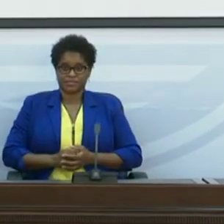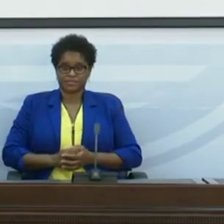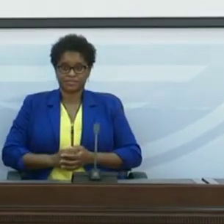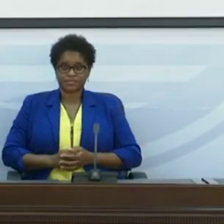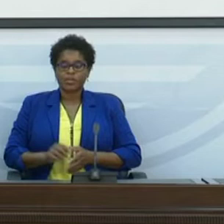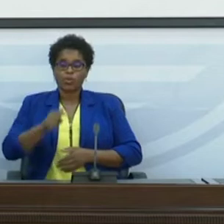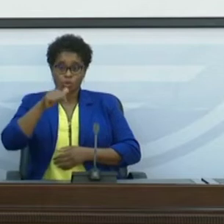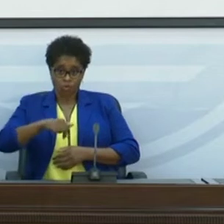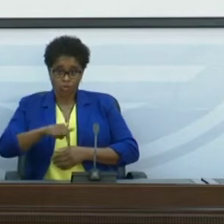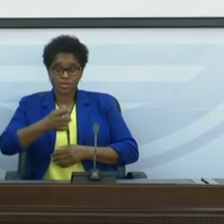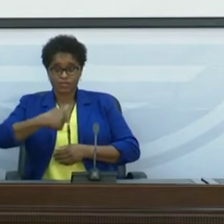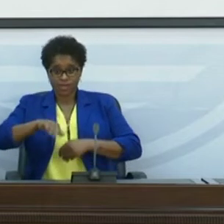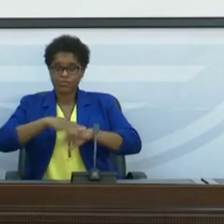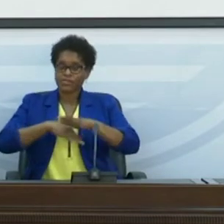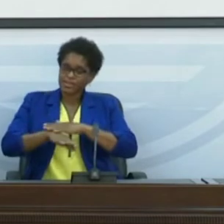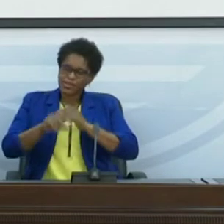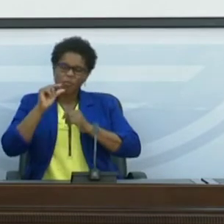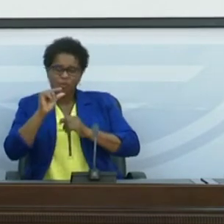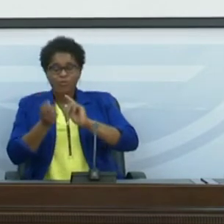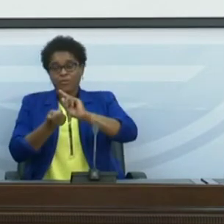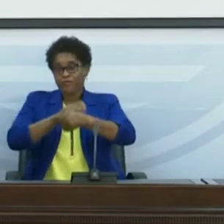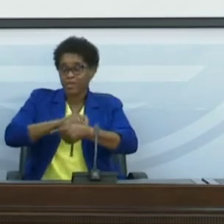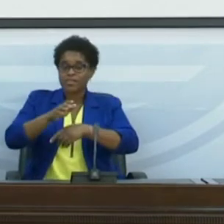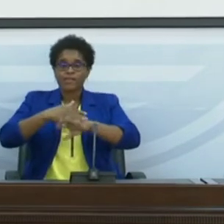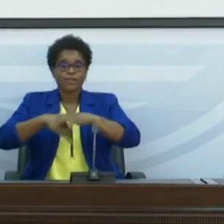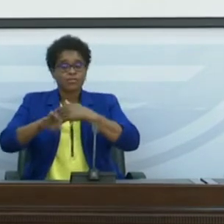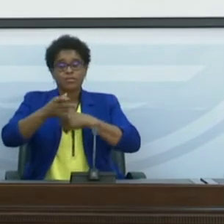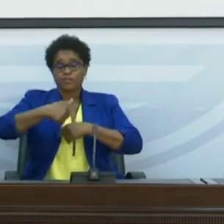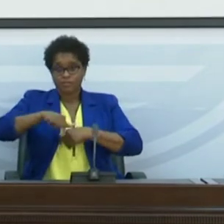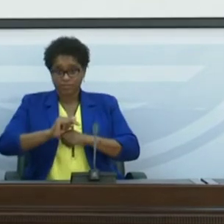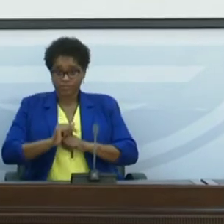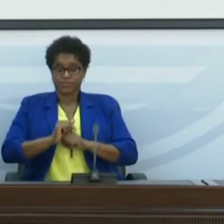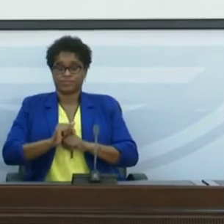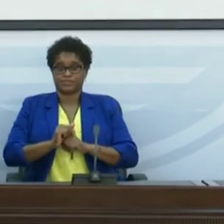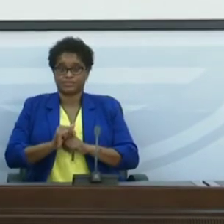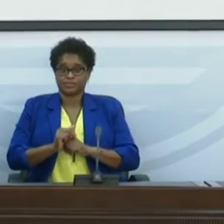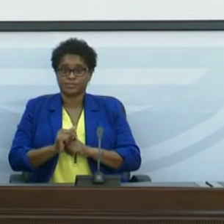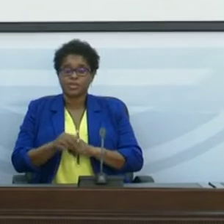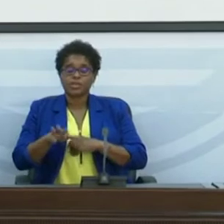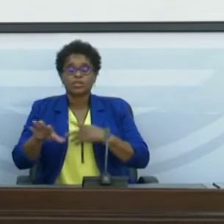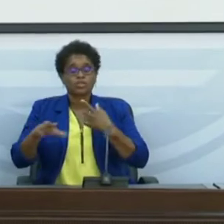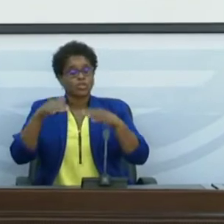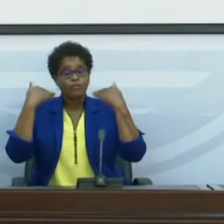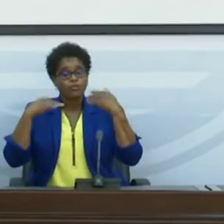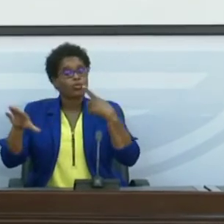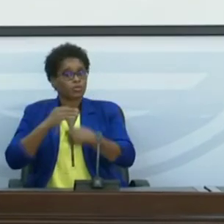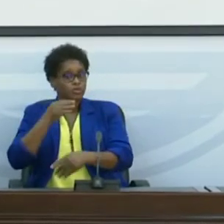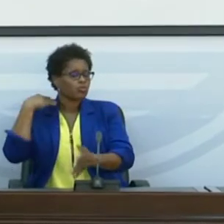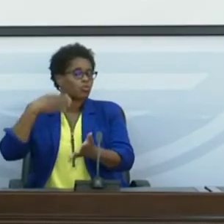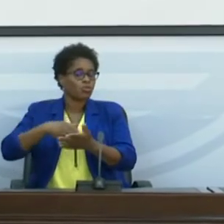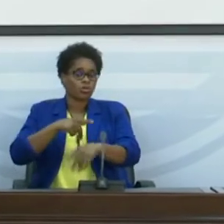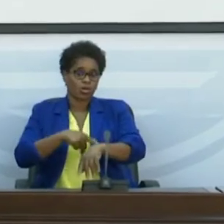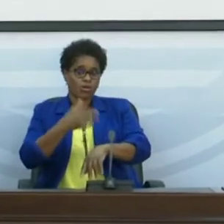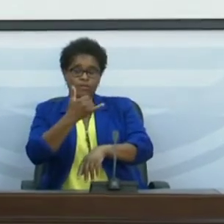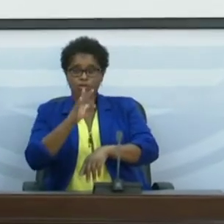Hoje vamos fazer um ligeiramente diferente. Vamos fazer a apresentação dos dados recebidos nas últimas 24 horas. Depois vamos